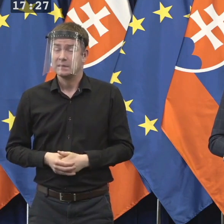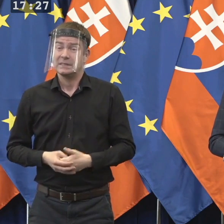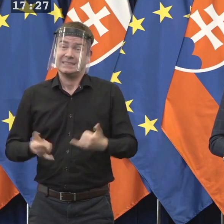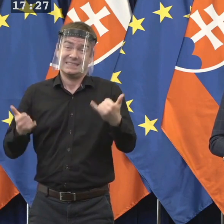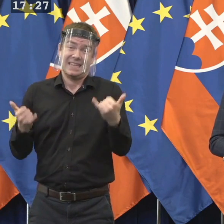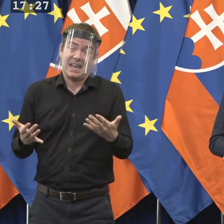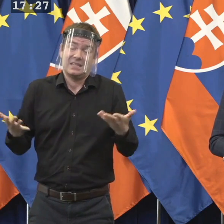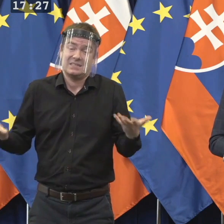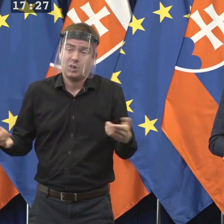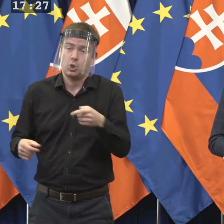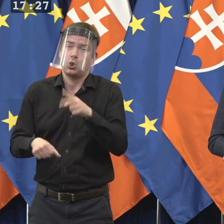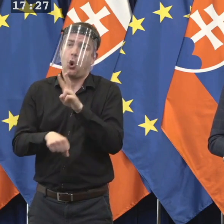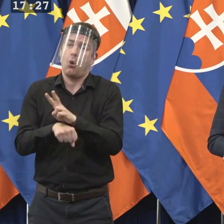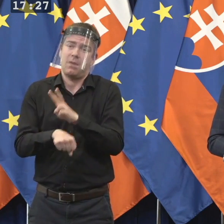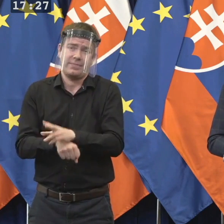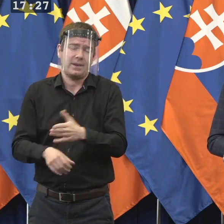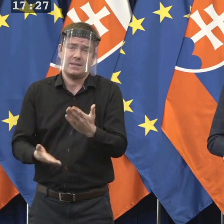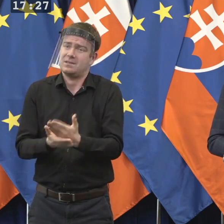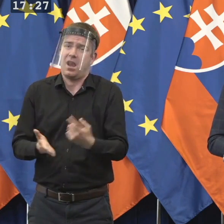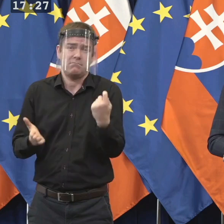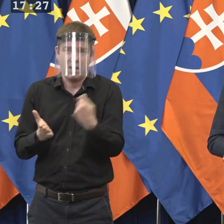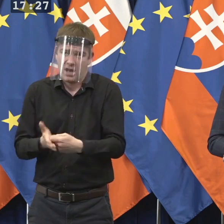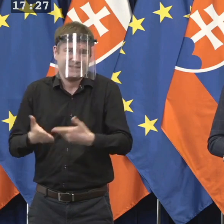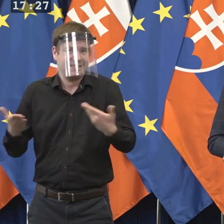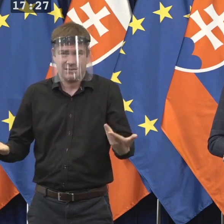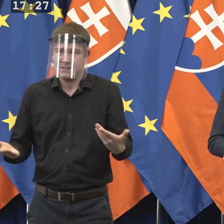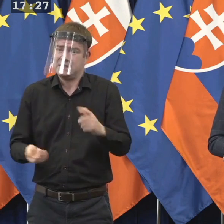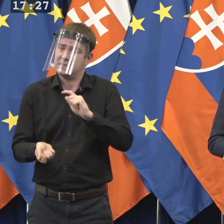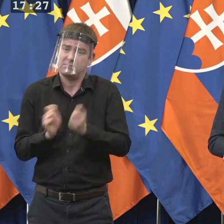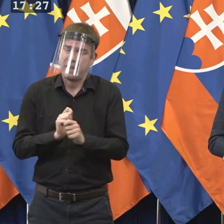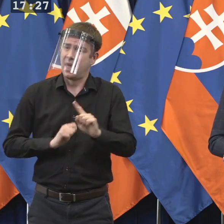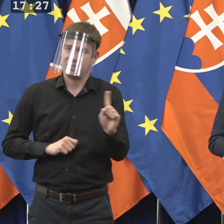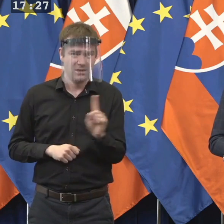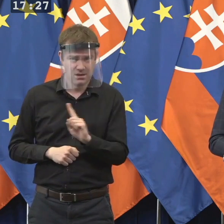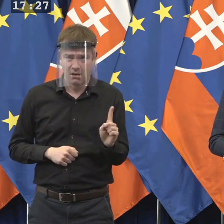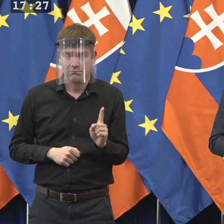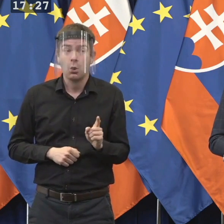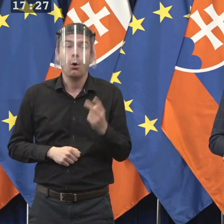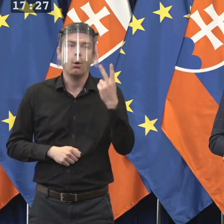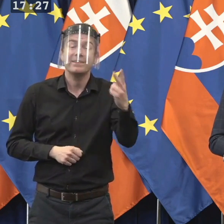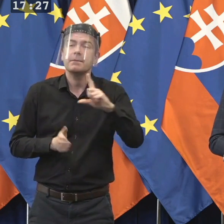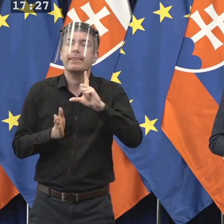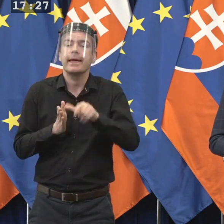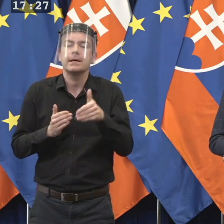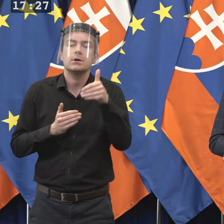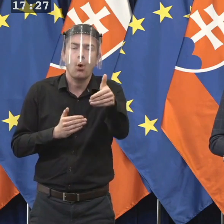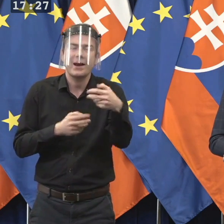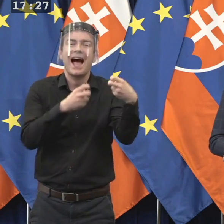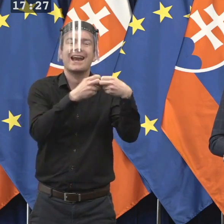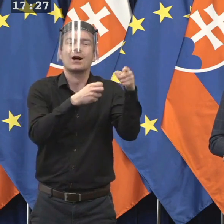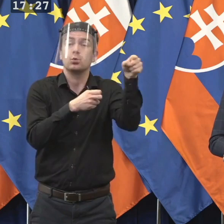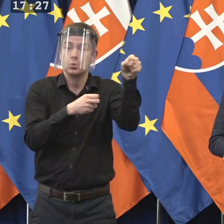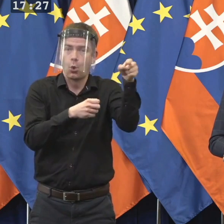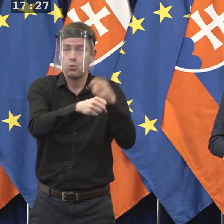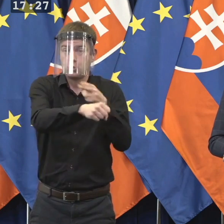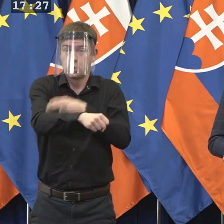Momentálne je to opatrenie v takom znení, akom je. A pokiaľ to bude naozaj tá situácia v Rakúsku dovolovať